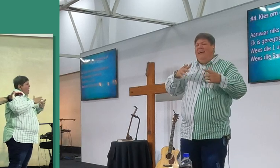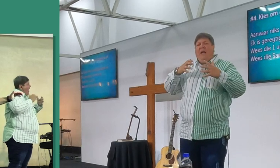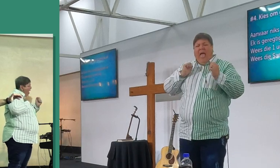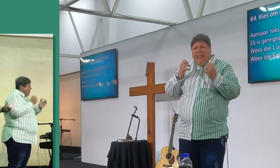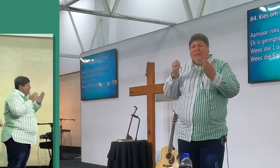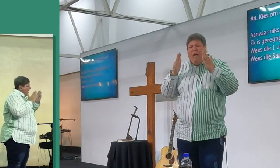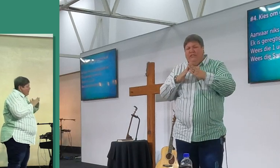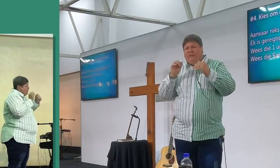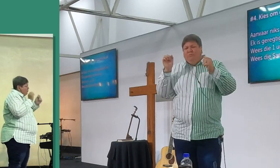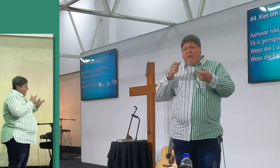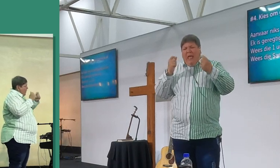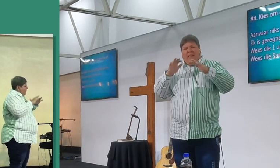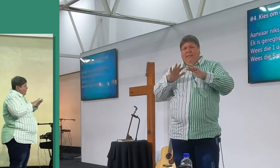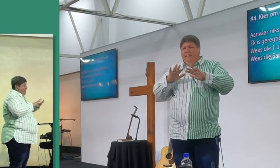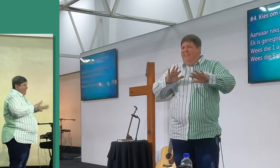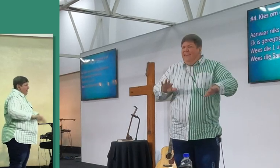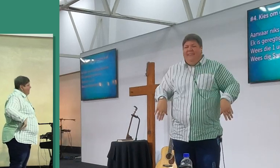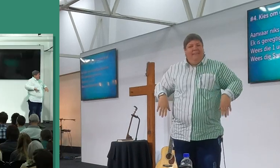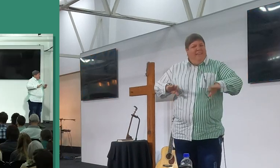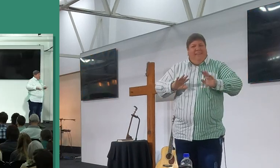genade,